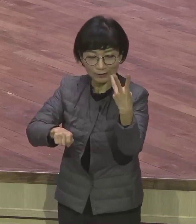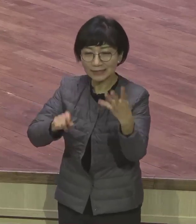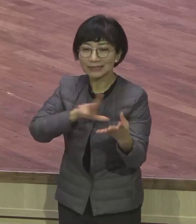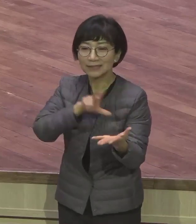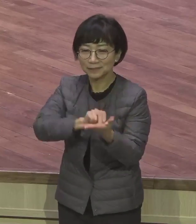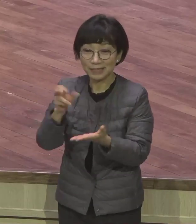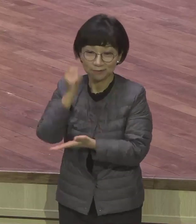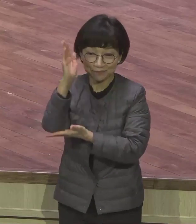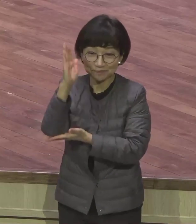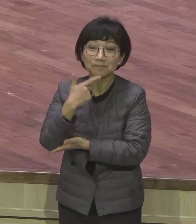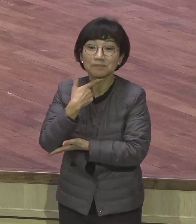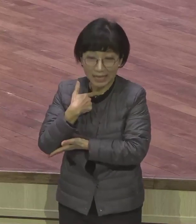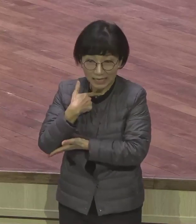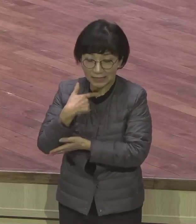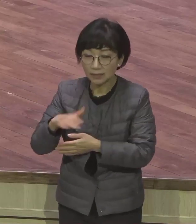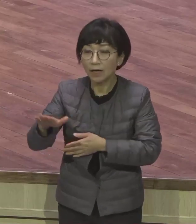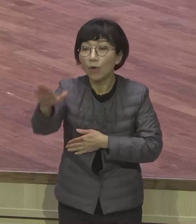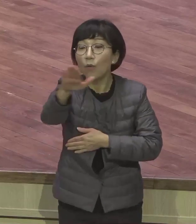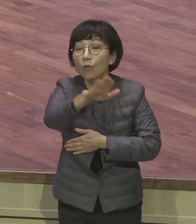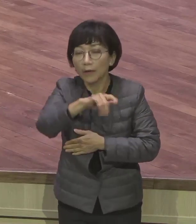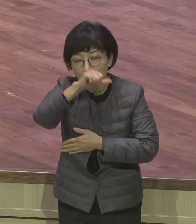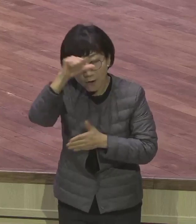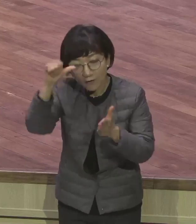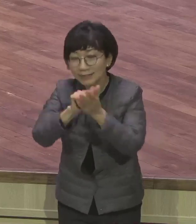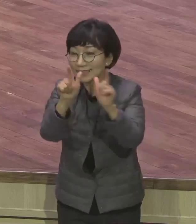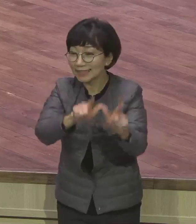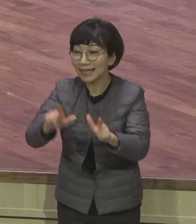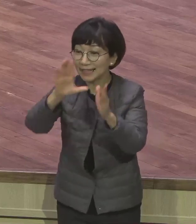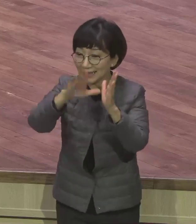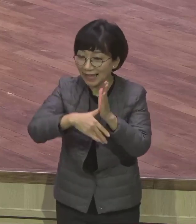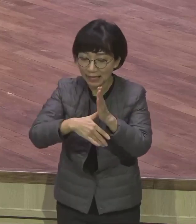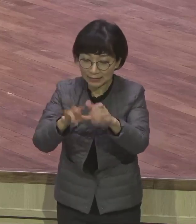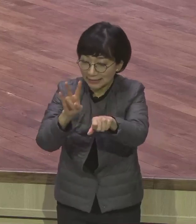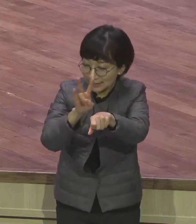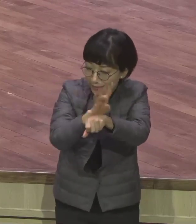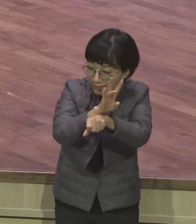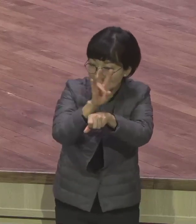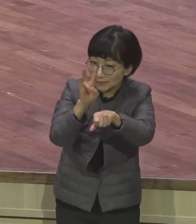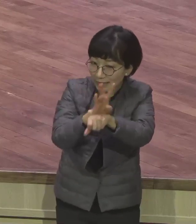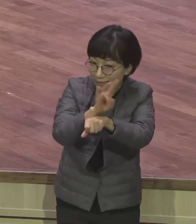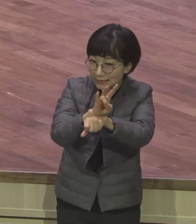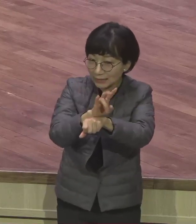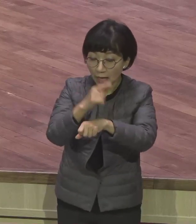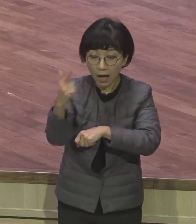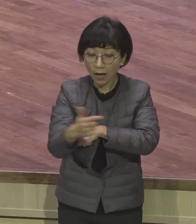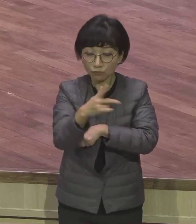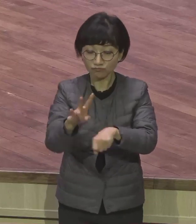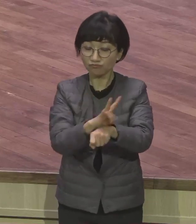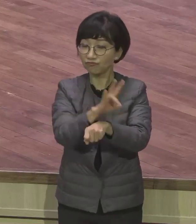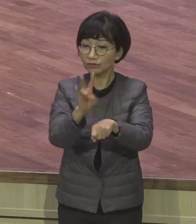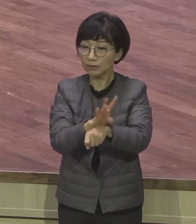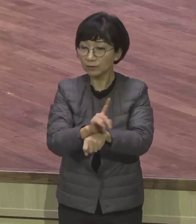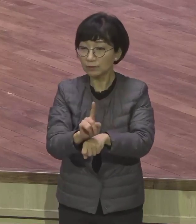인생에서 무엇을 24시 하고 있느냐 이게 중요합니다